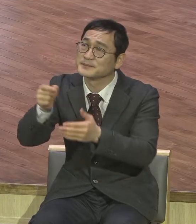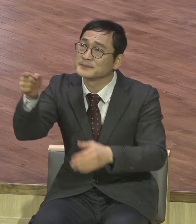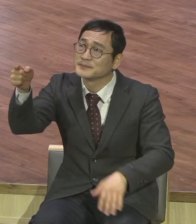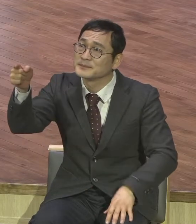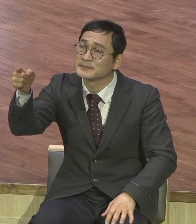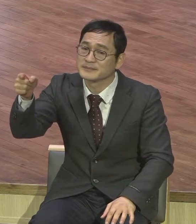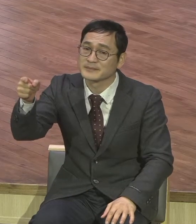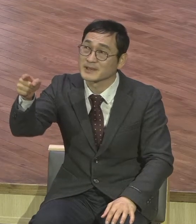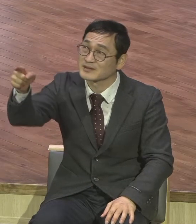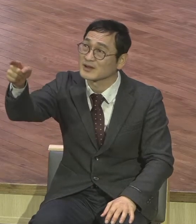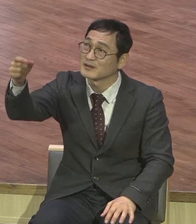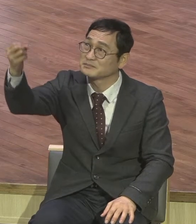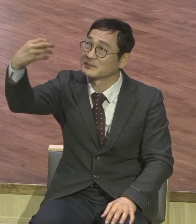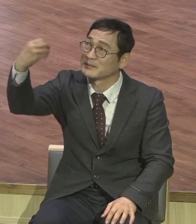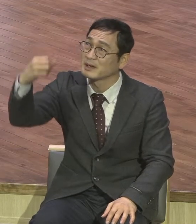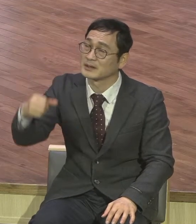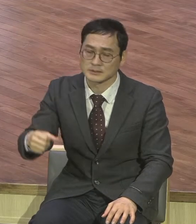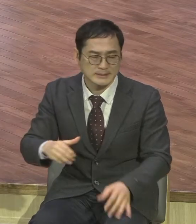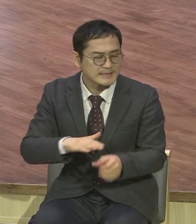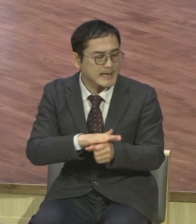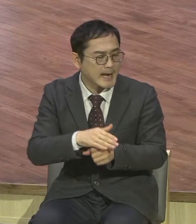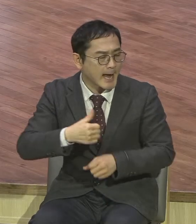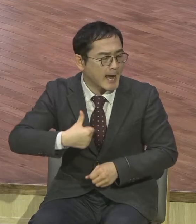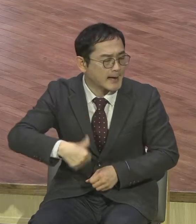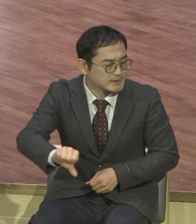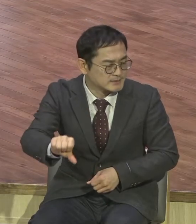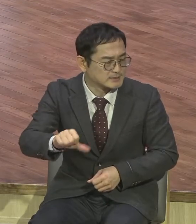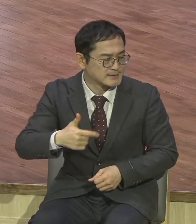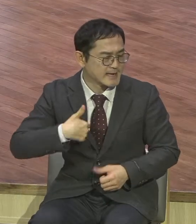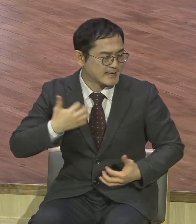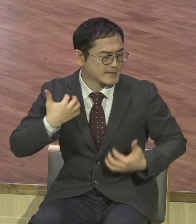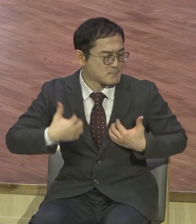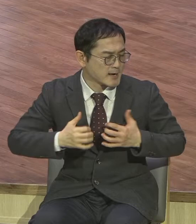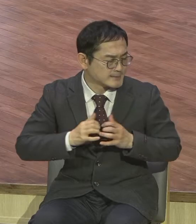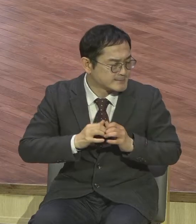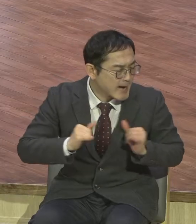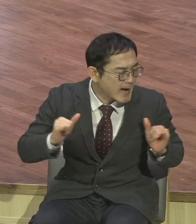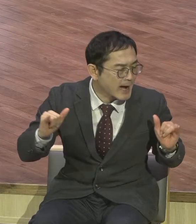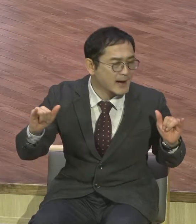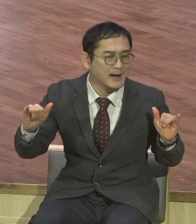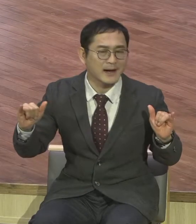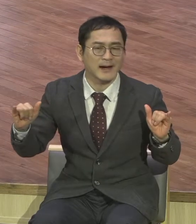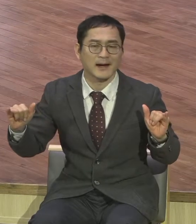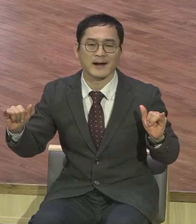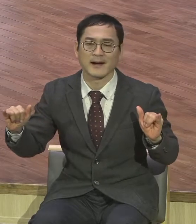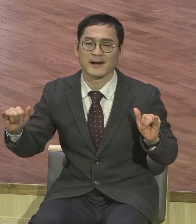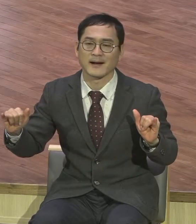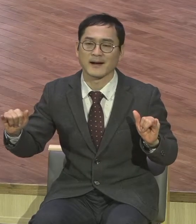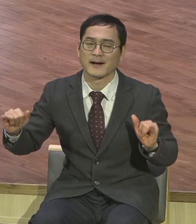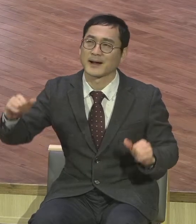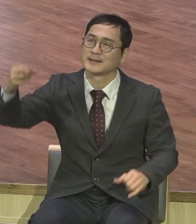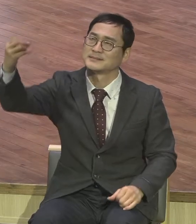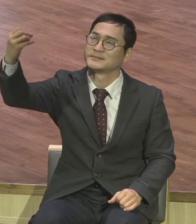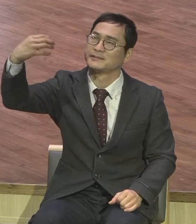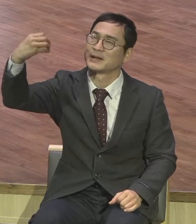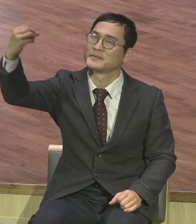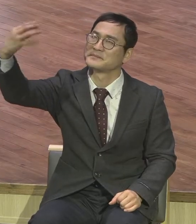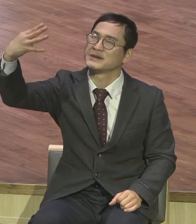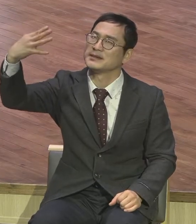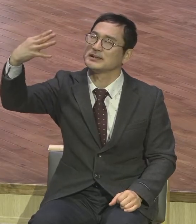아들이요 내 기뻐한 자라 세례를 자기가 주고 있는데 그나마 하늘에서 하나님의